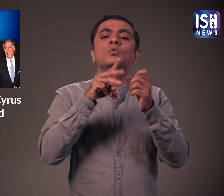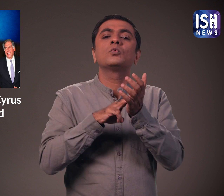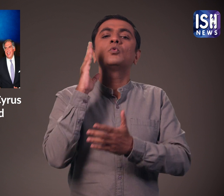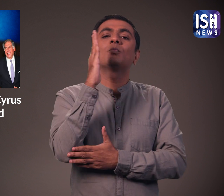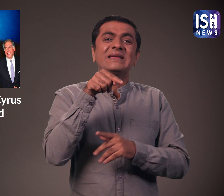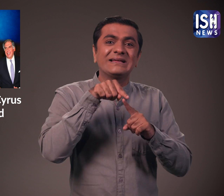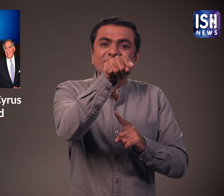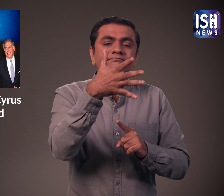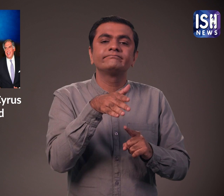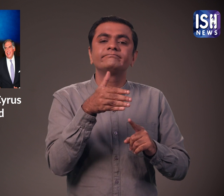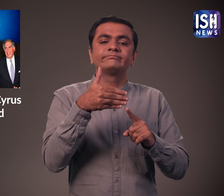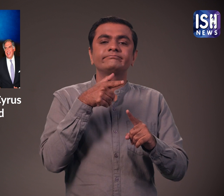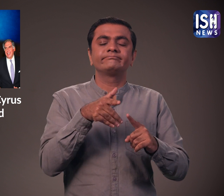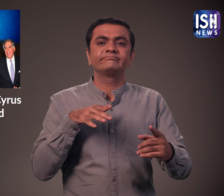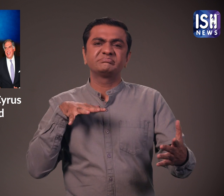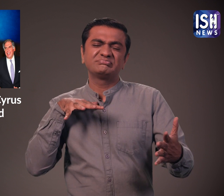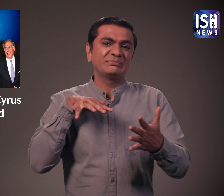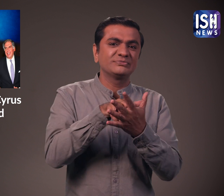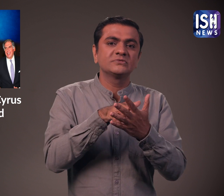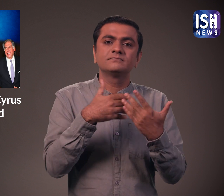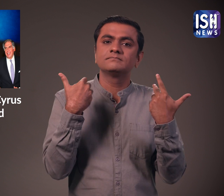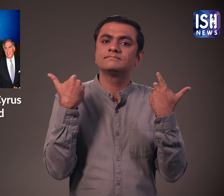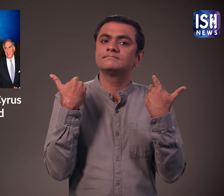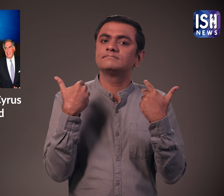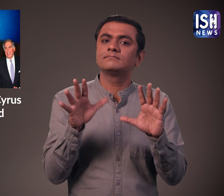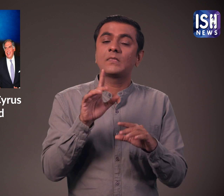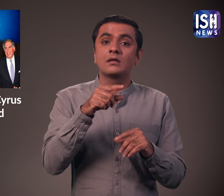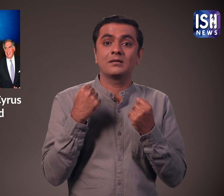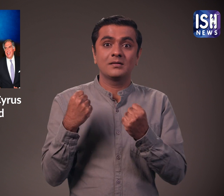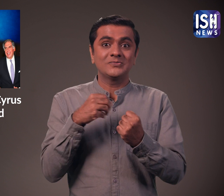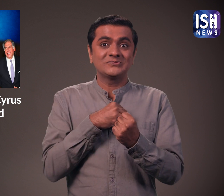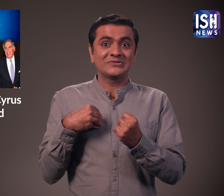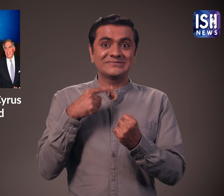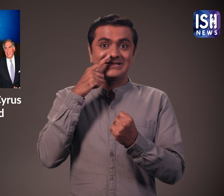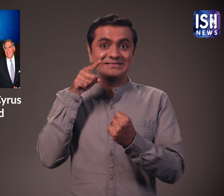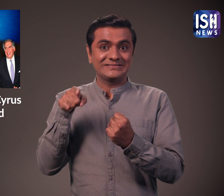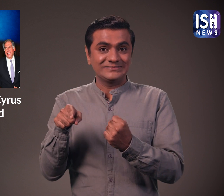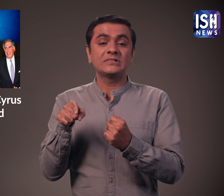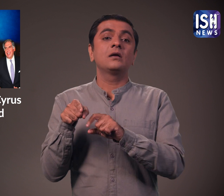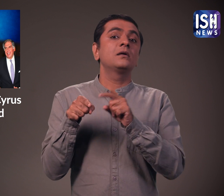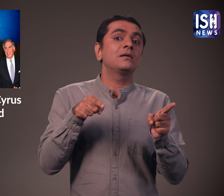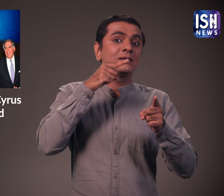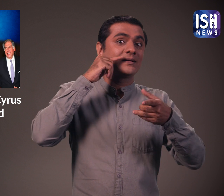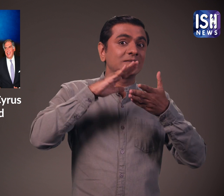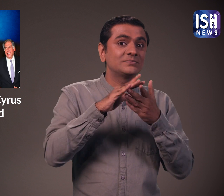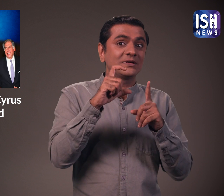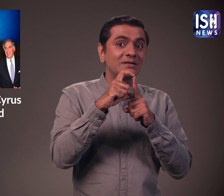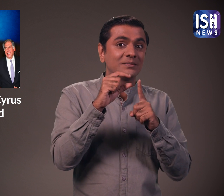थी। आगे बैटे डॉक्टर अनायता और उनके पती बच